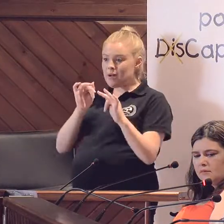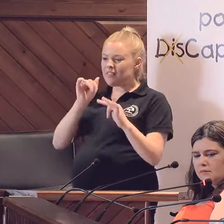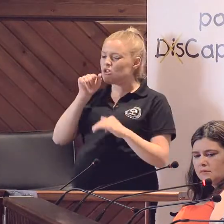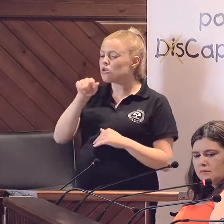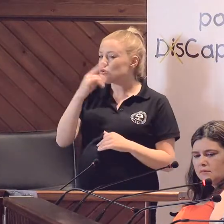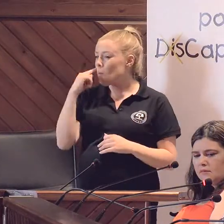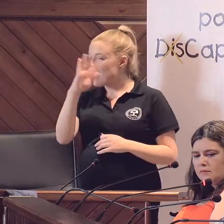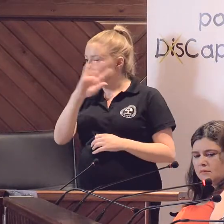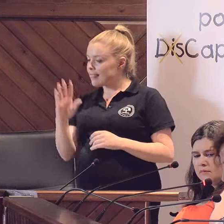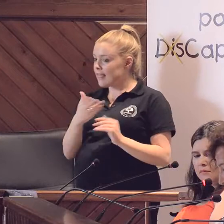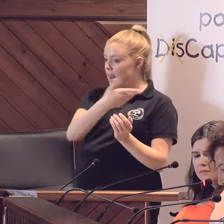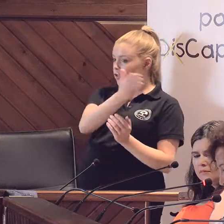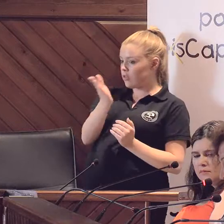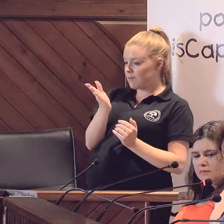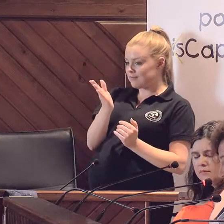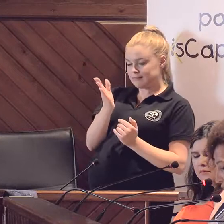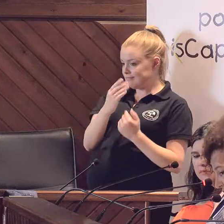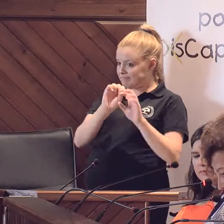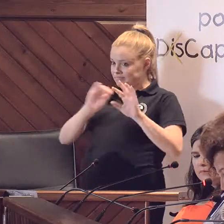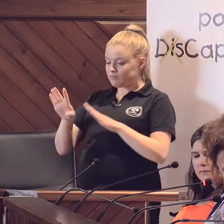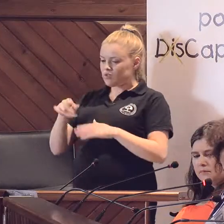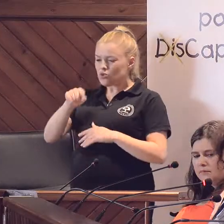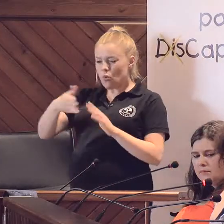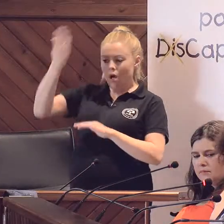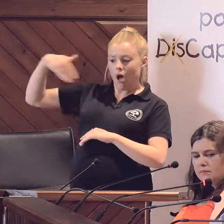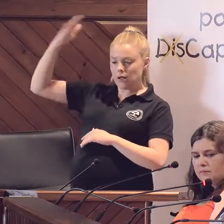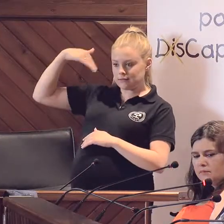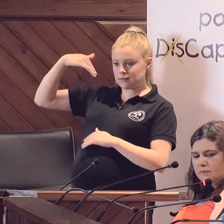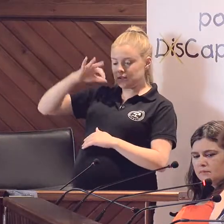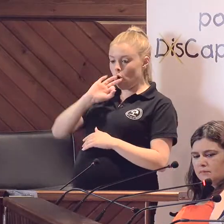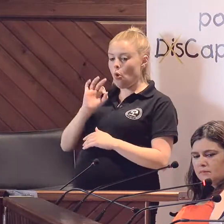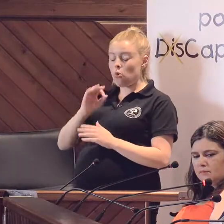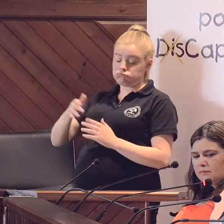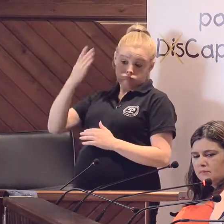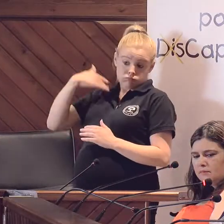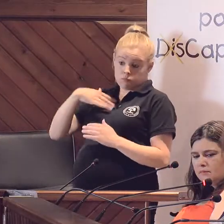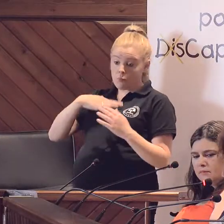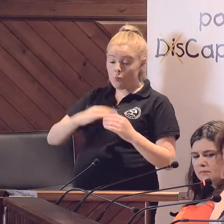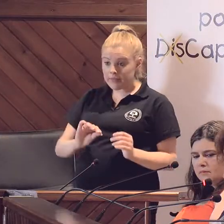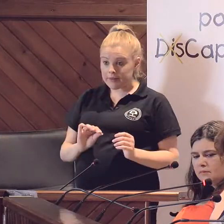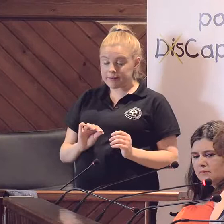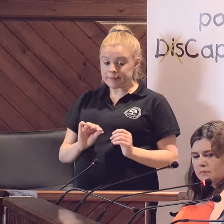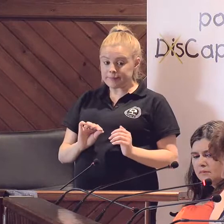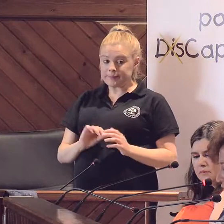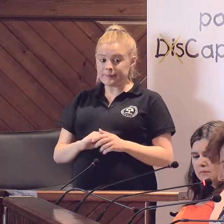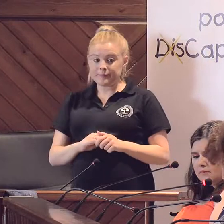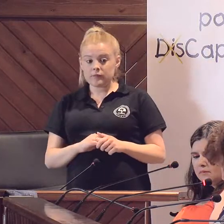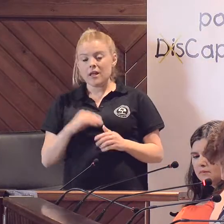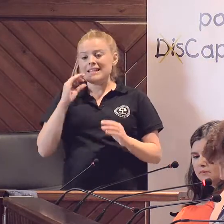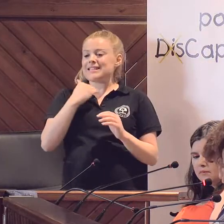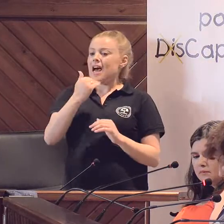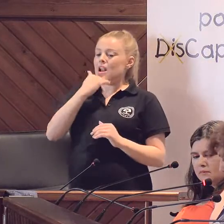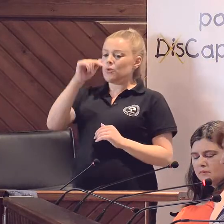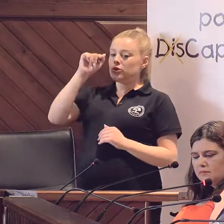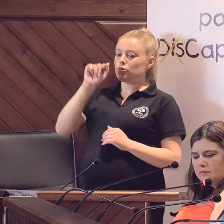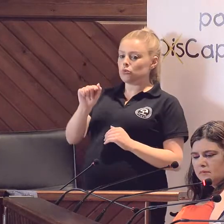puedas parecer a los demás, que lo que tú fuiste o puedas haber sido no fue otra cosa que lo que tú crees que